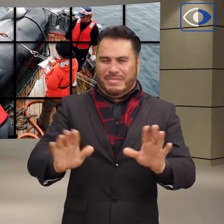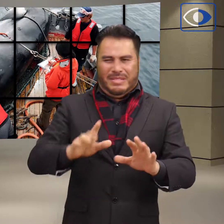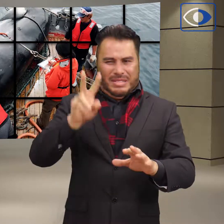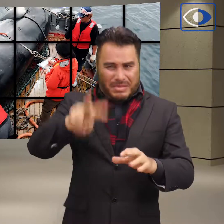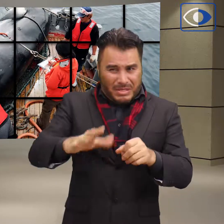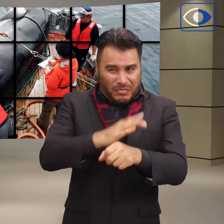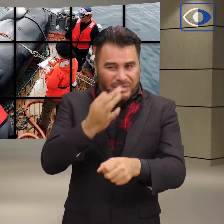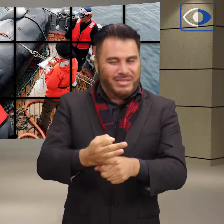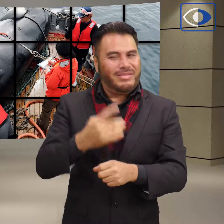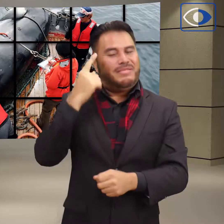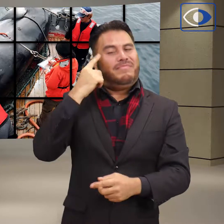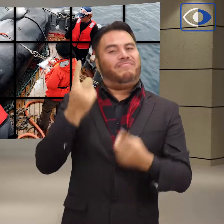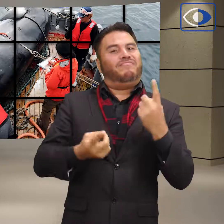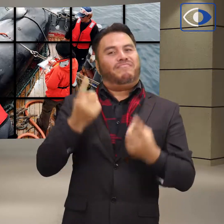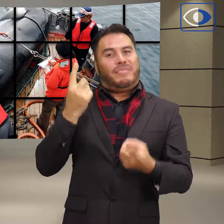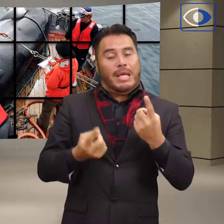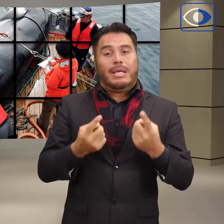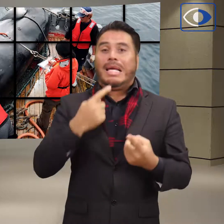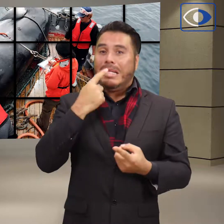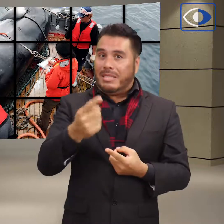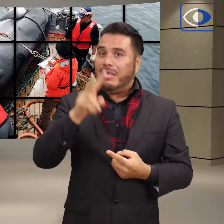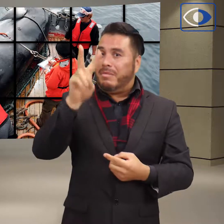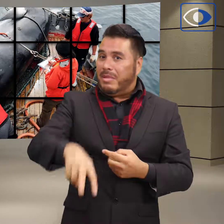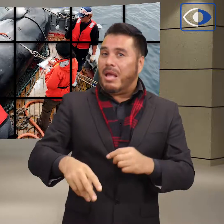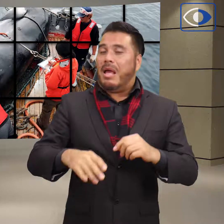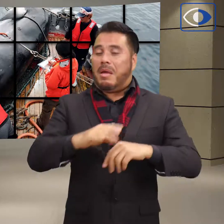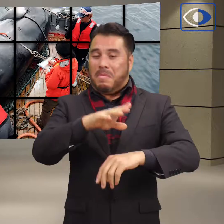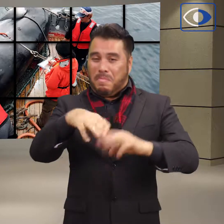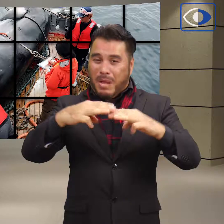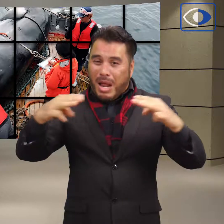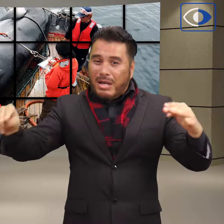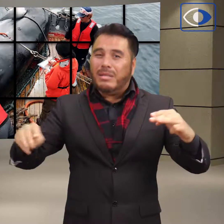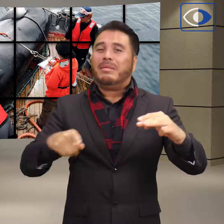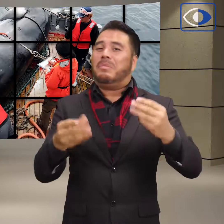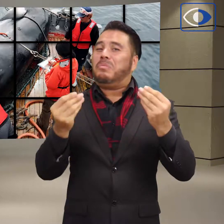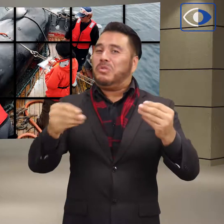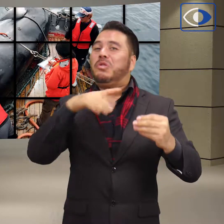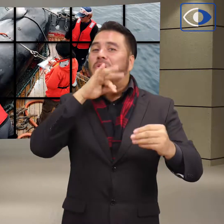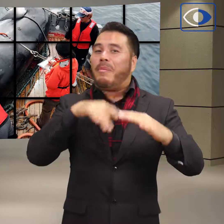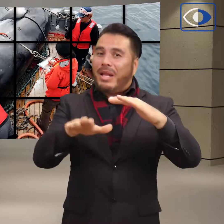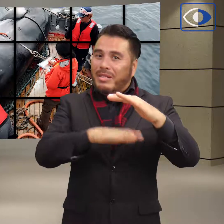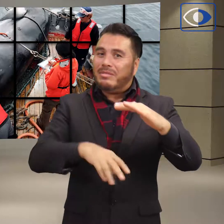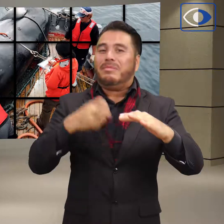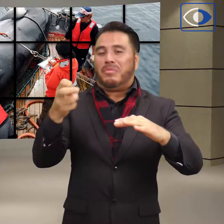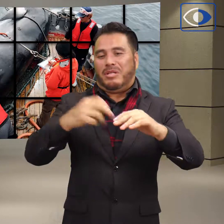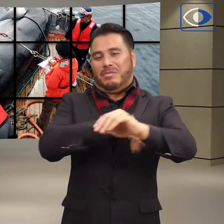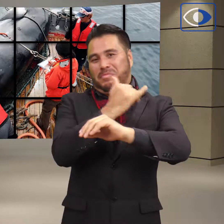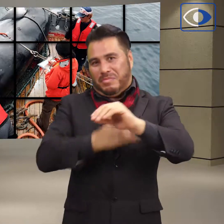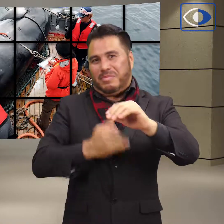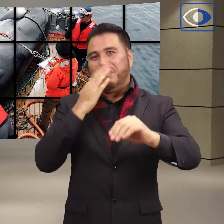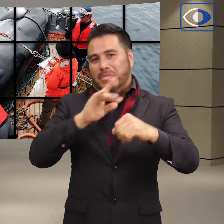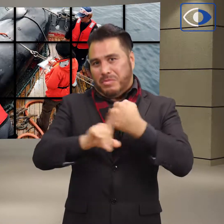apuntando que la vida marina está amenazada por la contaminación, así como por la sobrepesca.